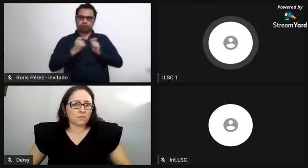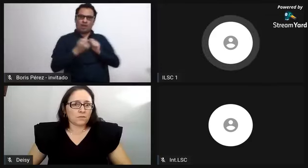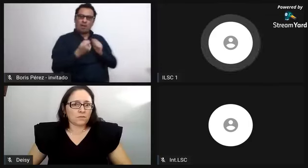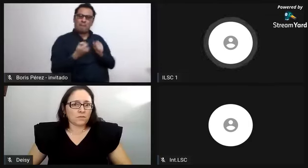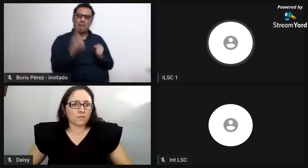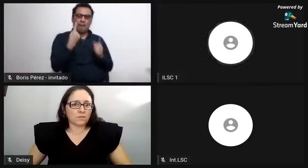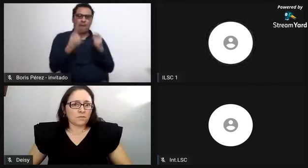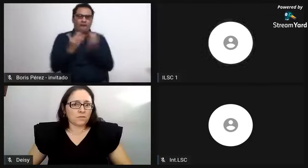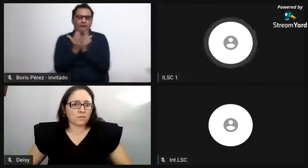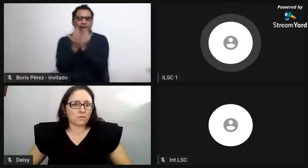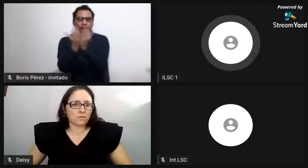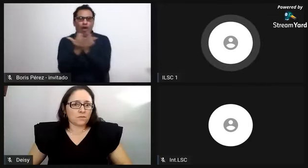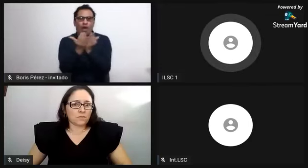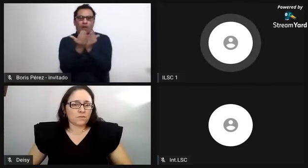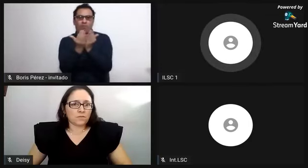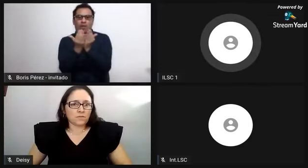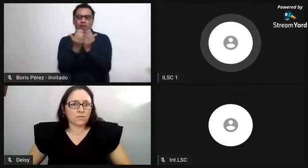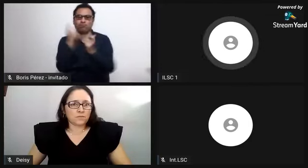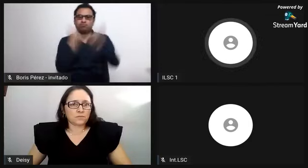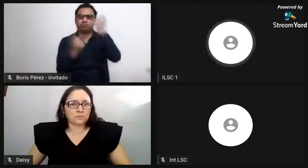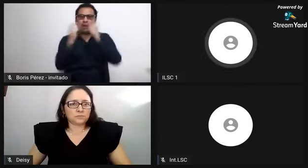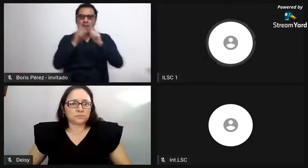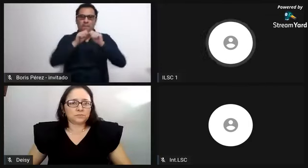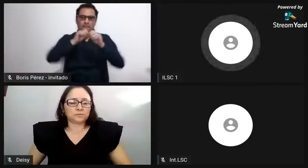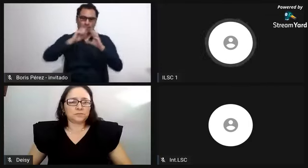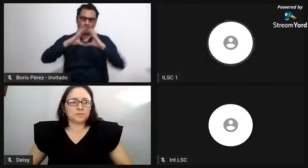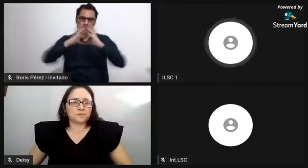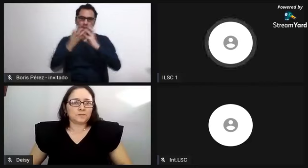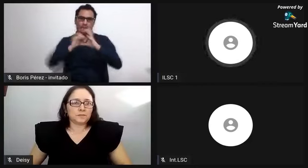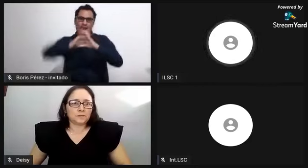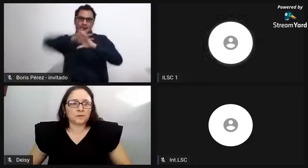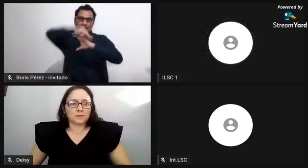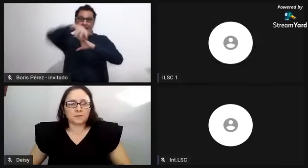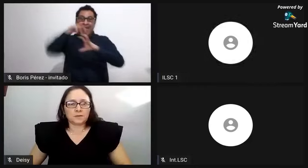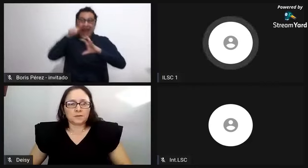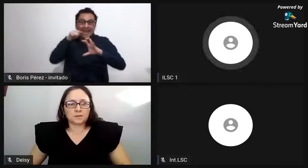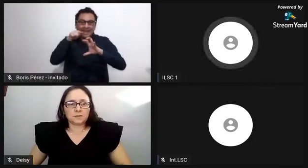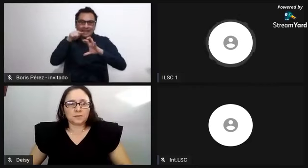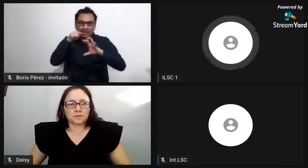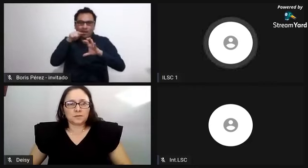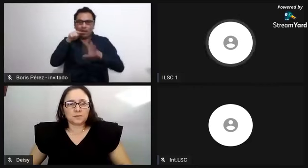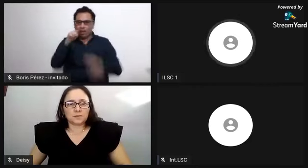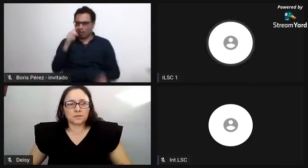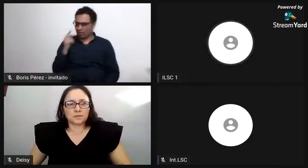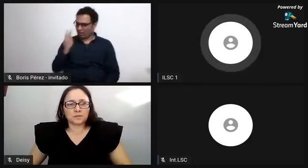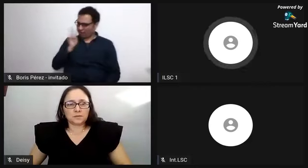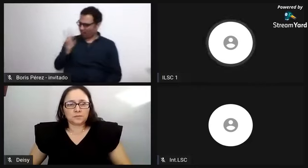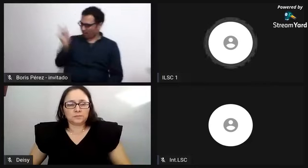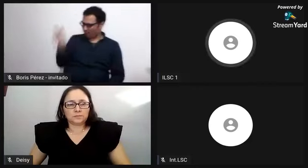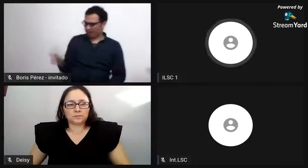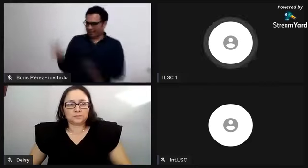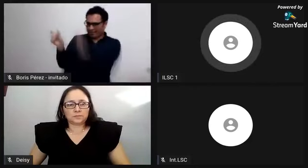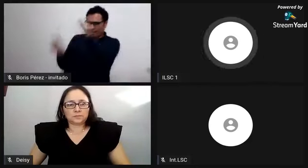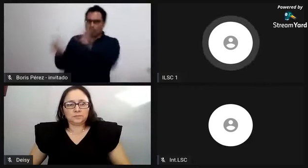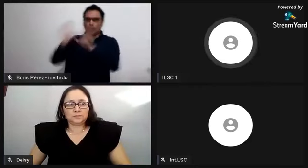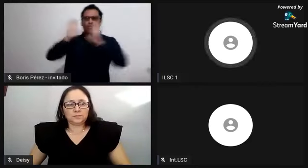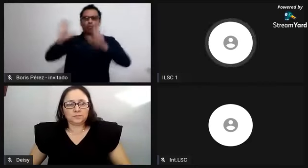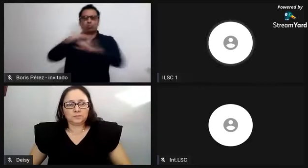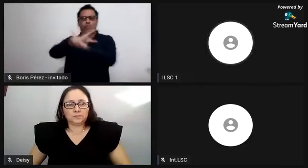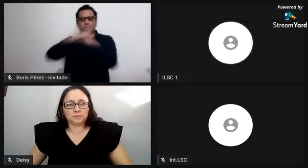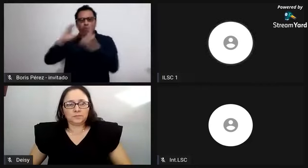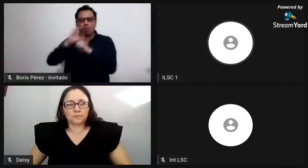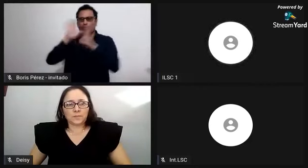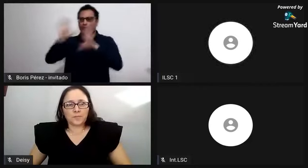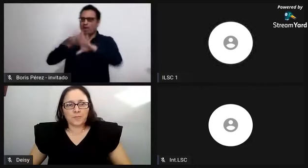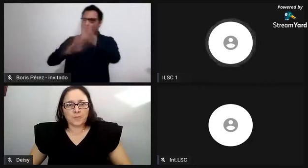la atribuye, sino que así son denominados específicamente en Europa las